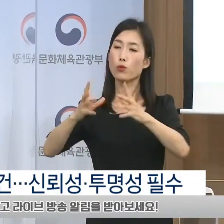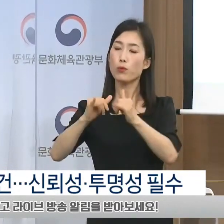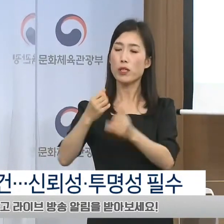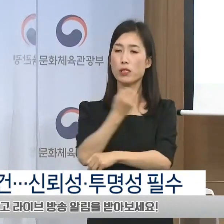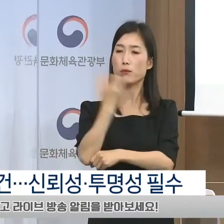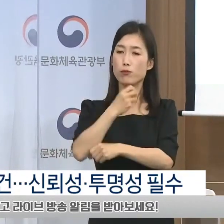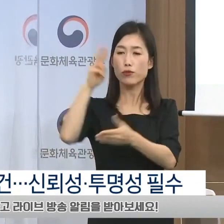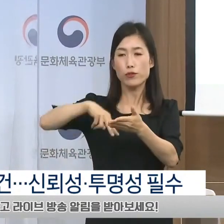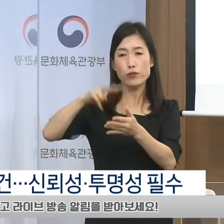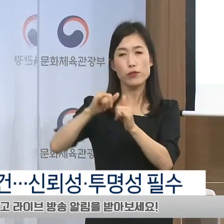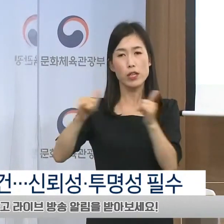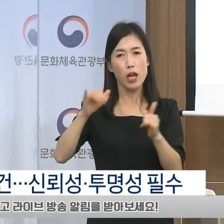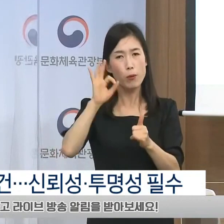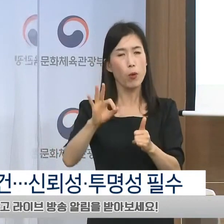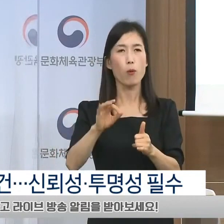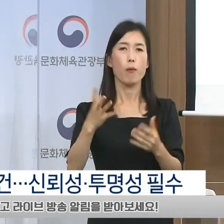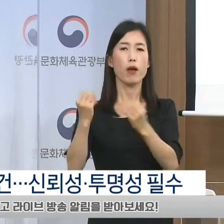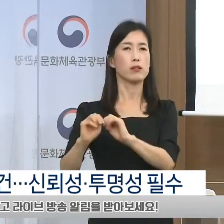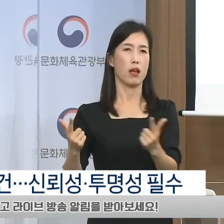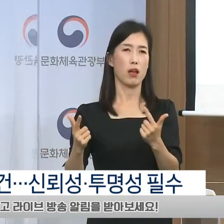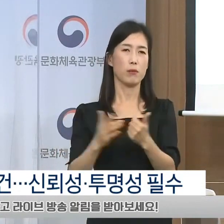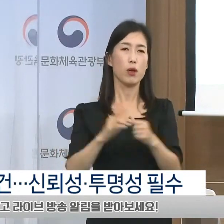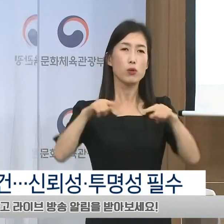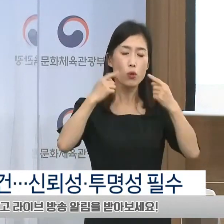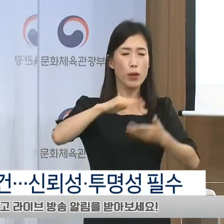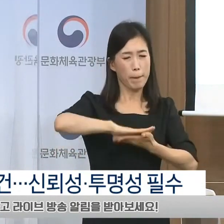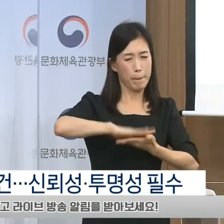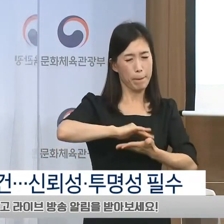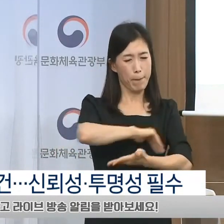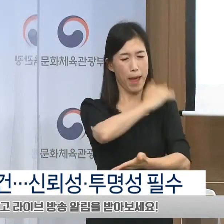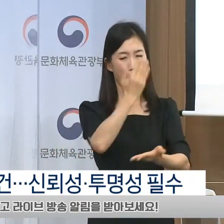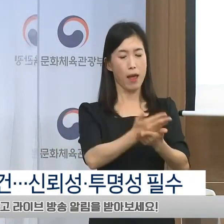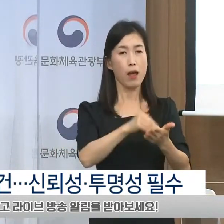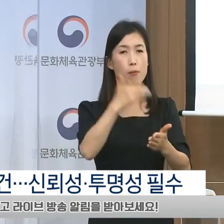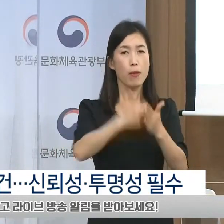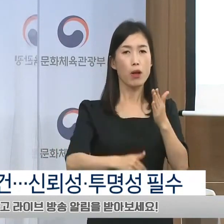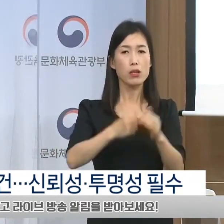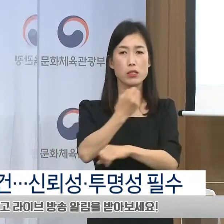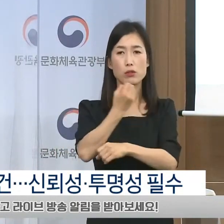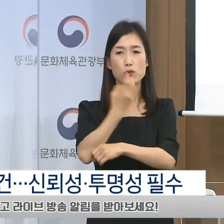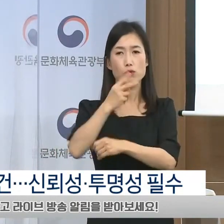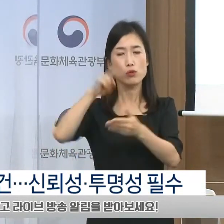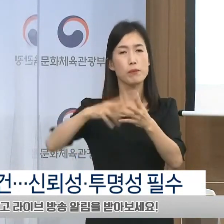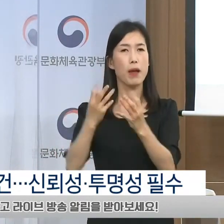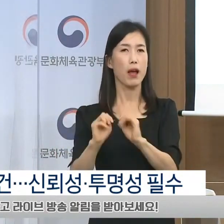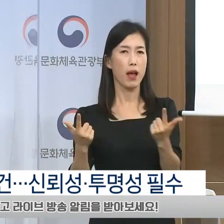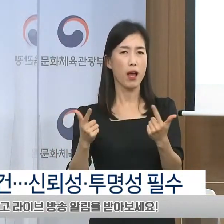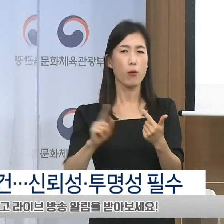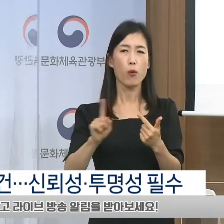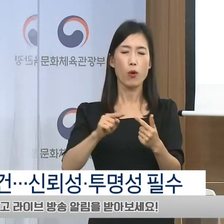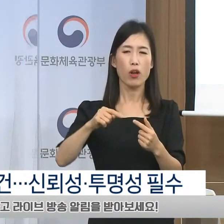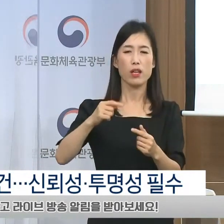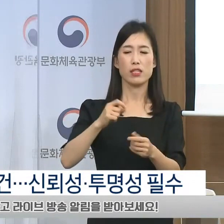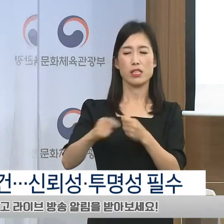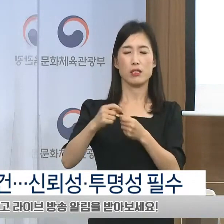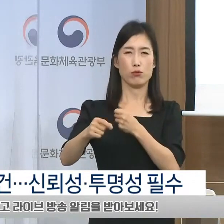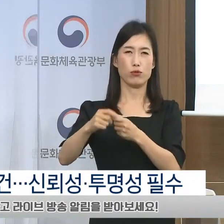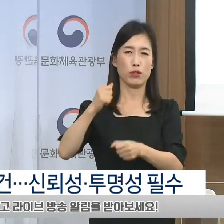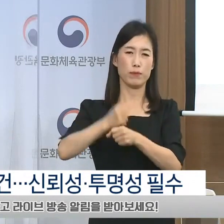않는 신문 잔지를 국내외에 판매하여 신문지국이 운영되고 있는 상황이었습니다.